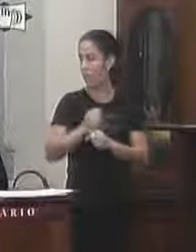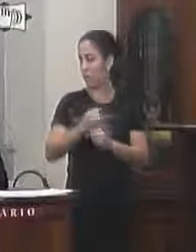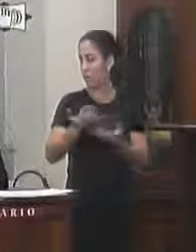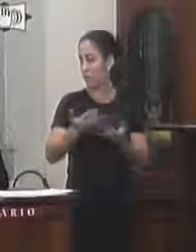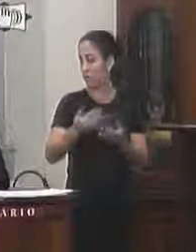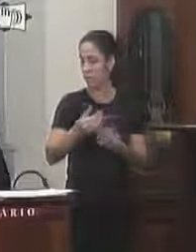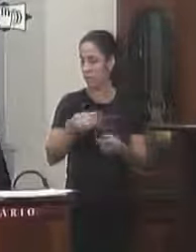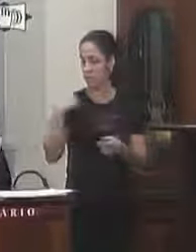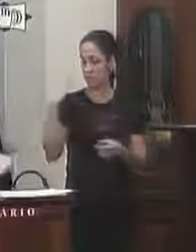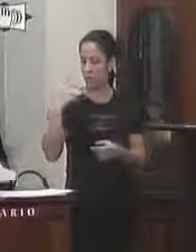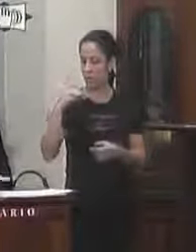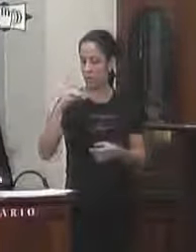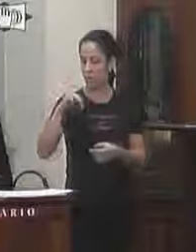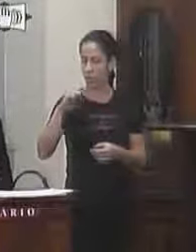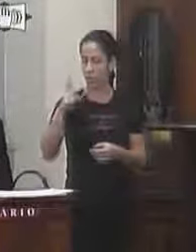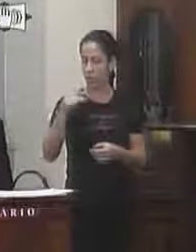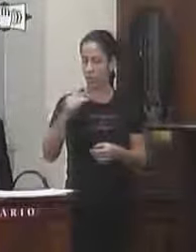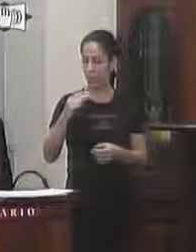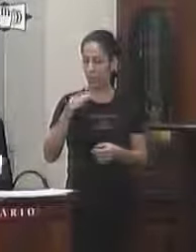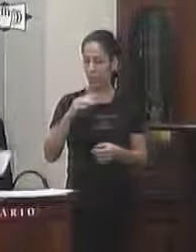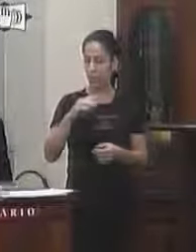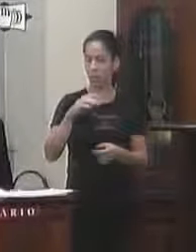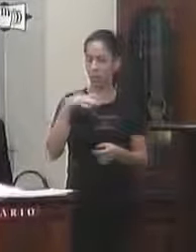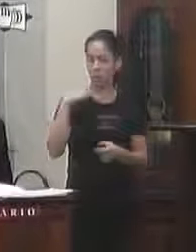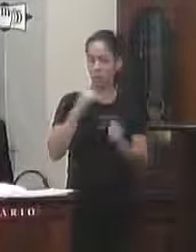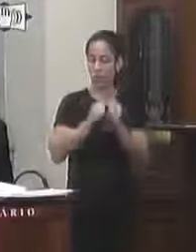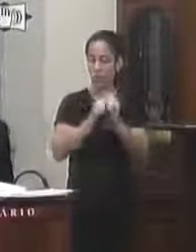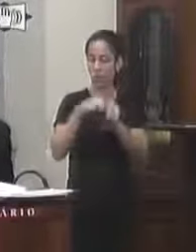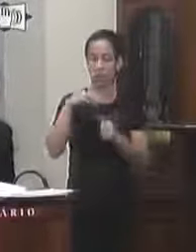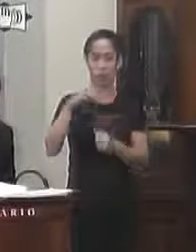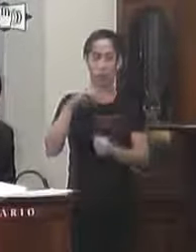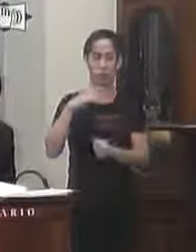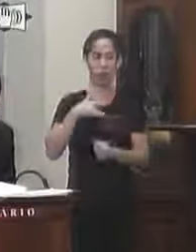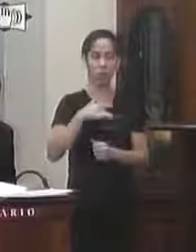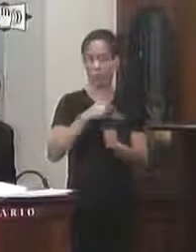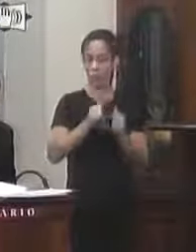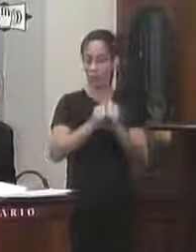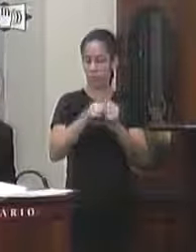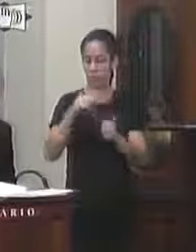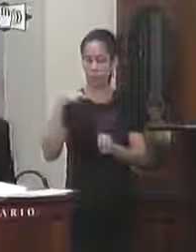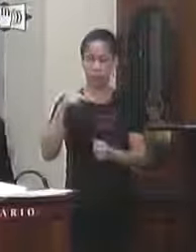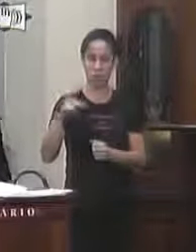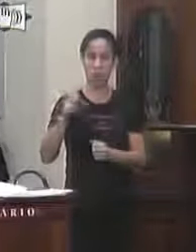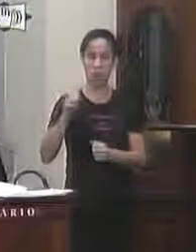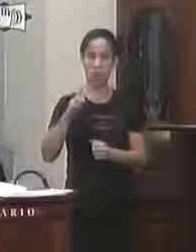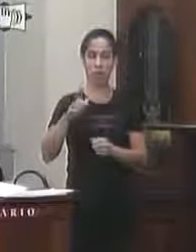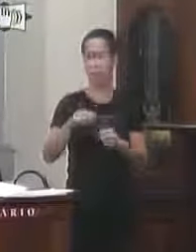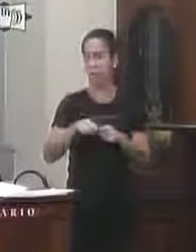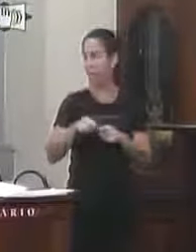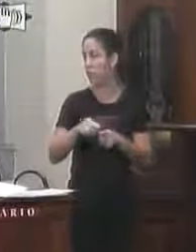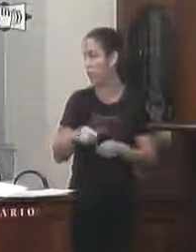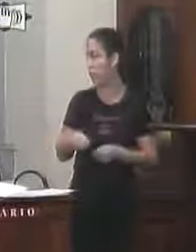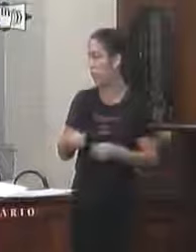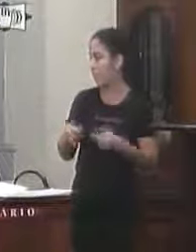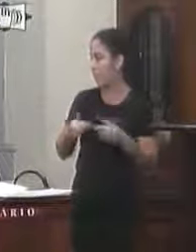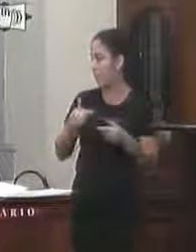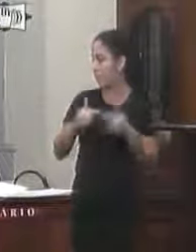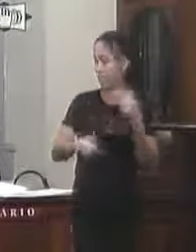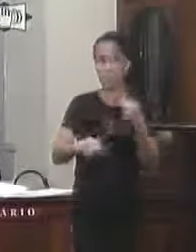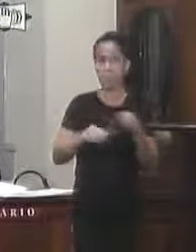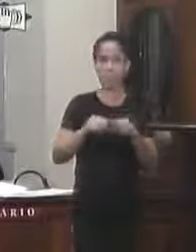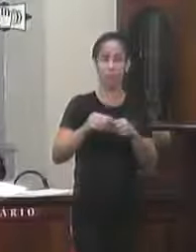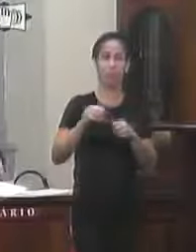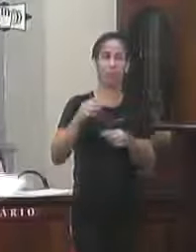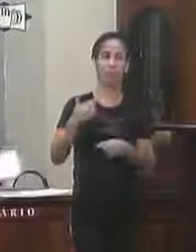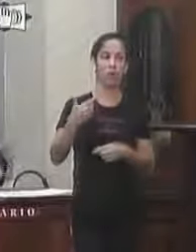assina a vereadora Michelle Cabral junto com o Marquinho da Saúde junto com o professor Rafael primeira discussão no dia